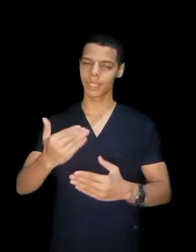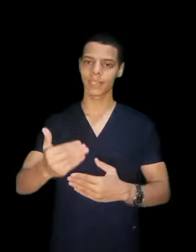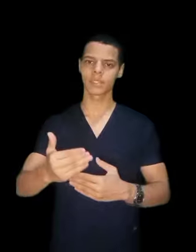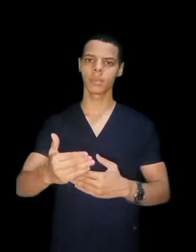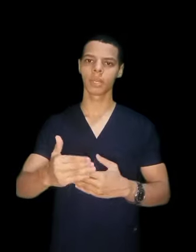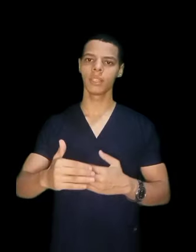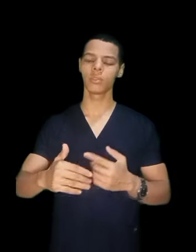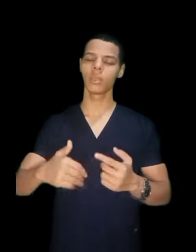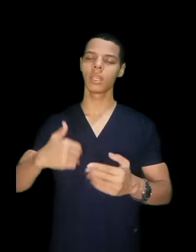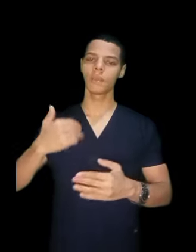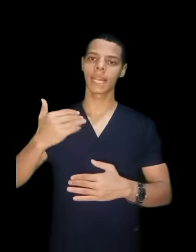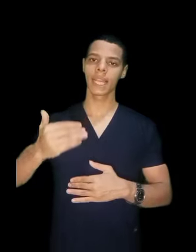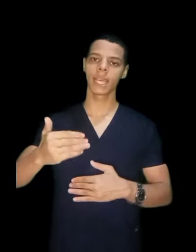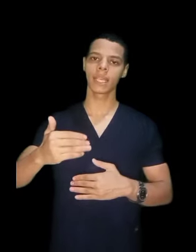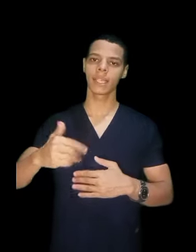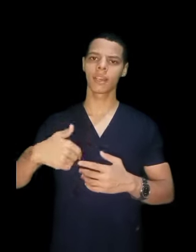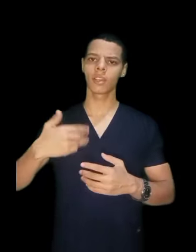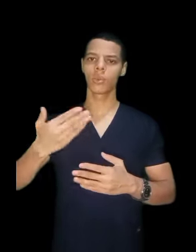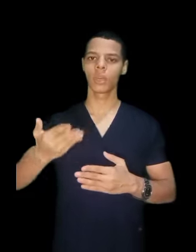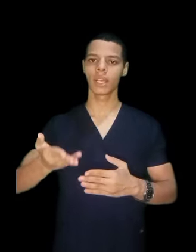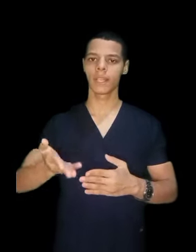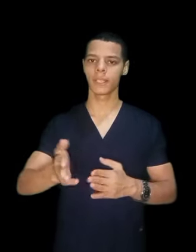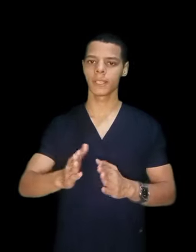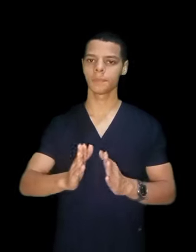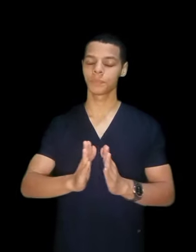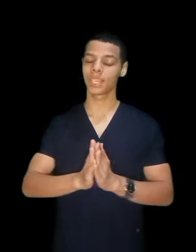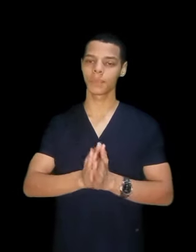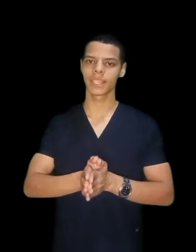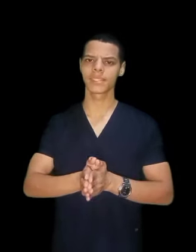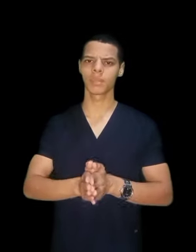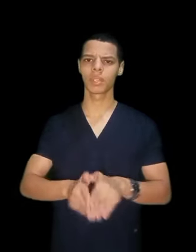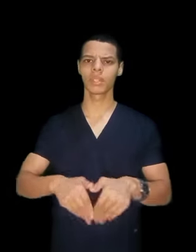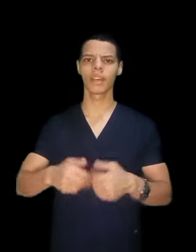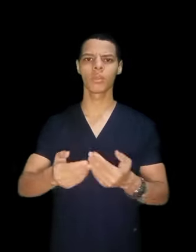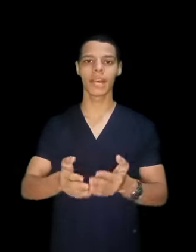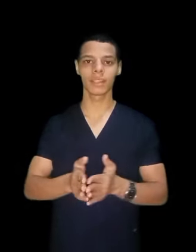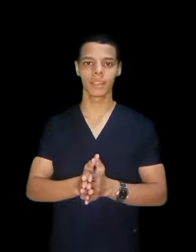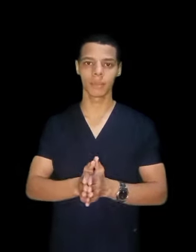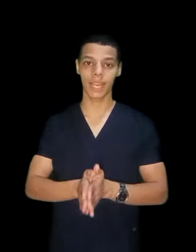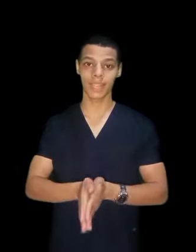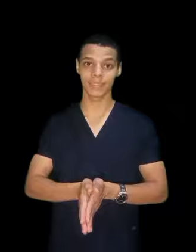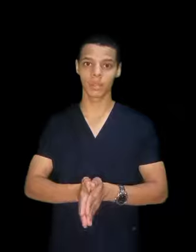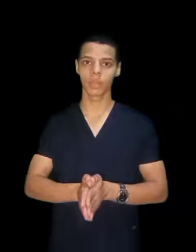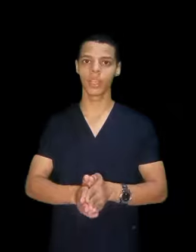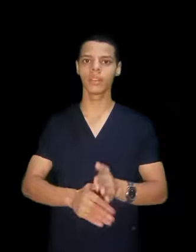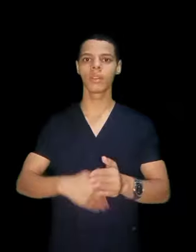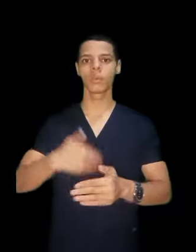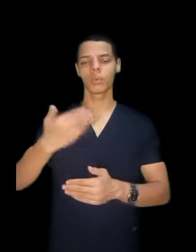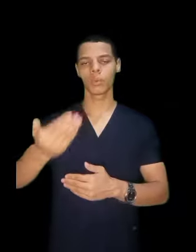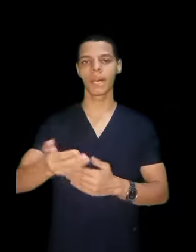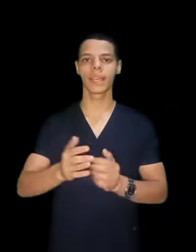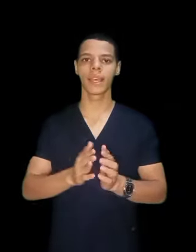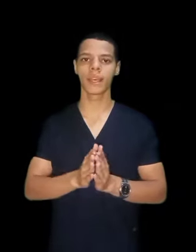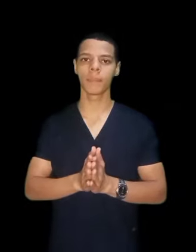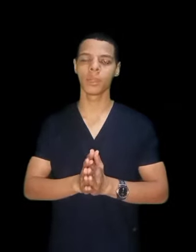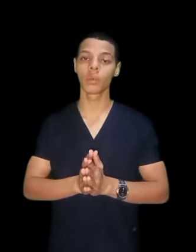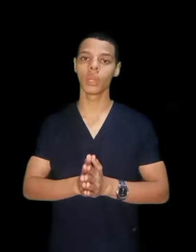مدرس تمريد وبعدها دخلوا معهد تمريد وبعدها كملوا